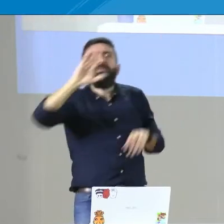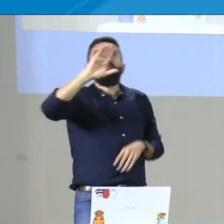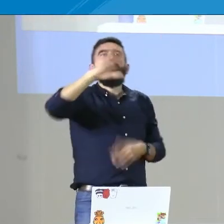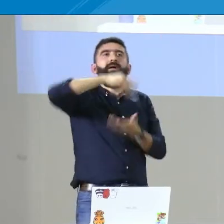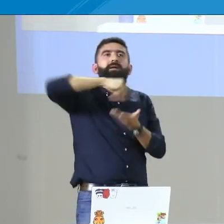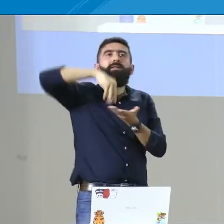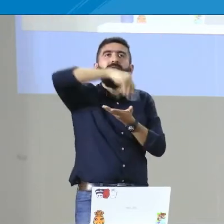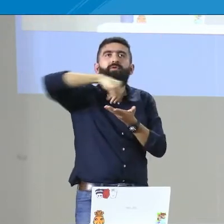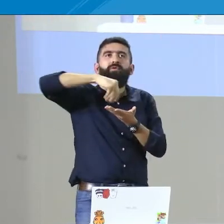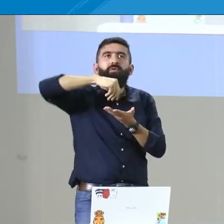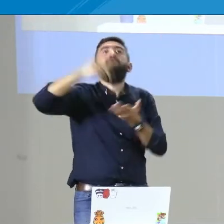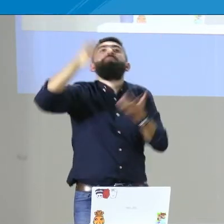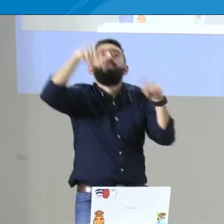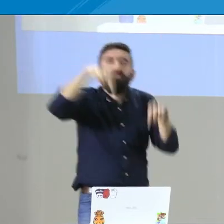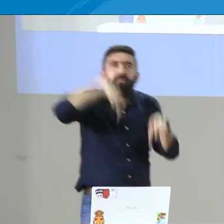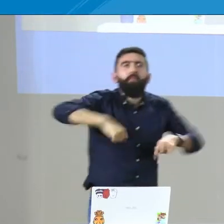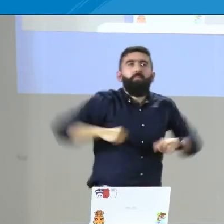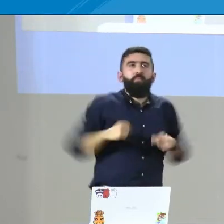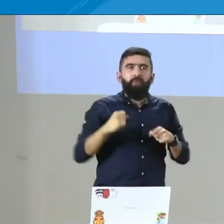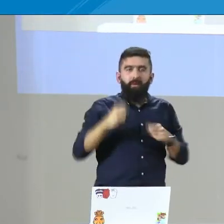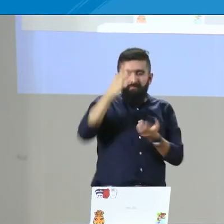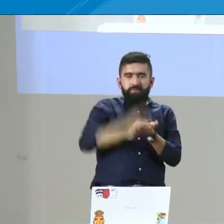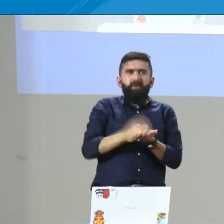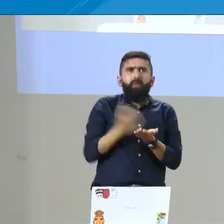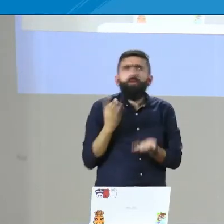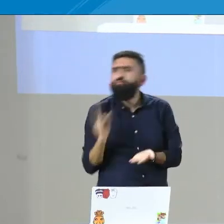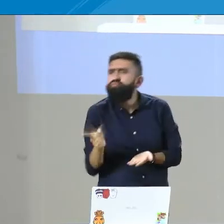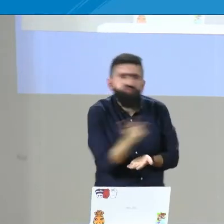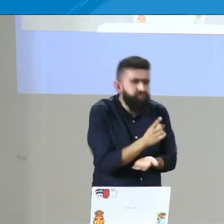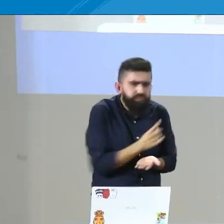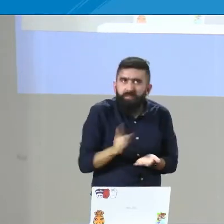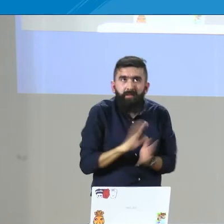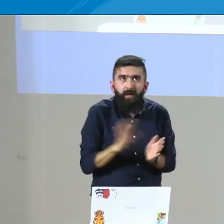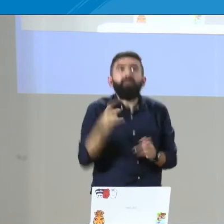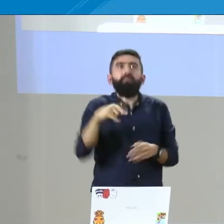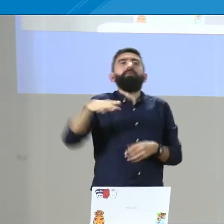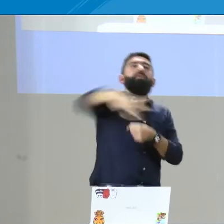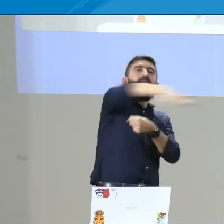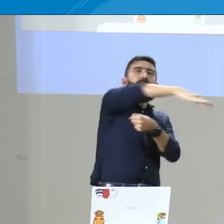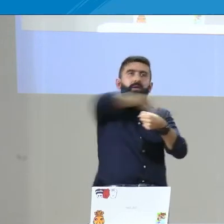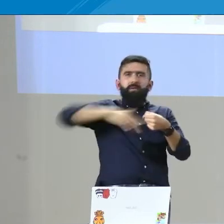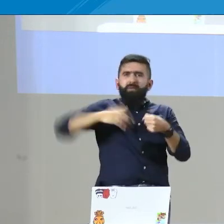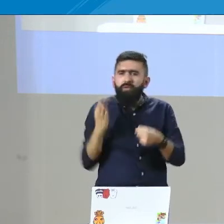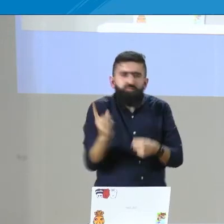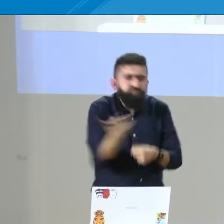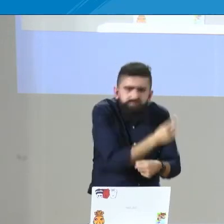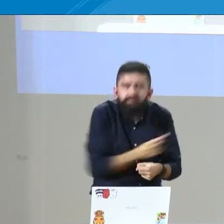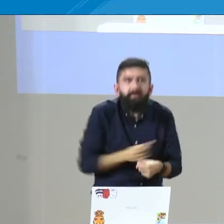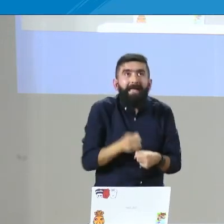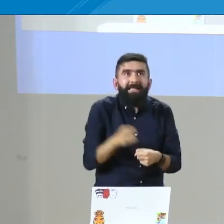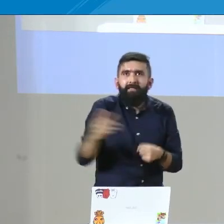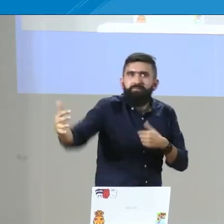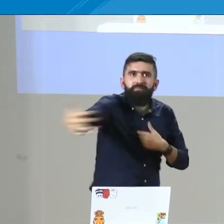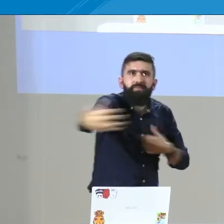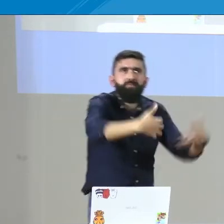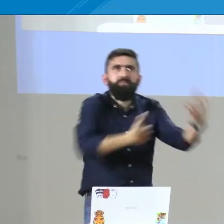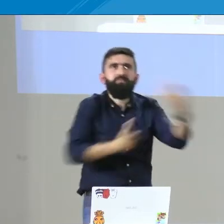códigos caseros? No solamente en Barranquilla. Entonces, vamos un poco más grande. Al Atlántico, como departamento. En Bogotá, a nivel nacional, con